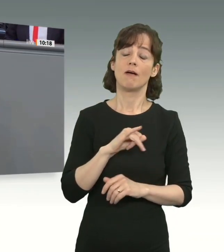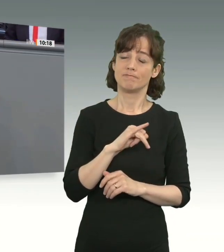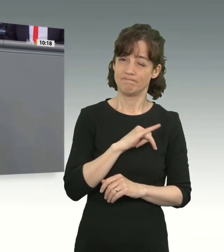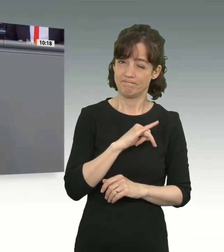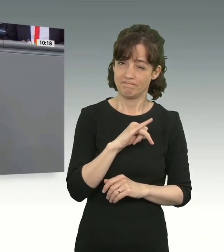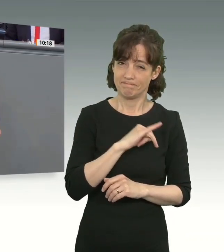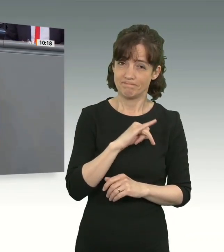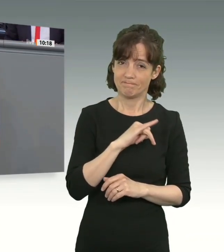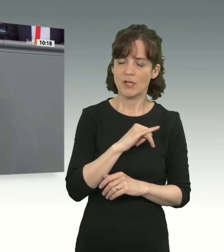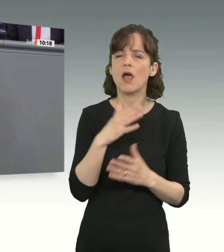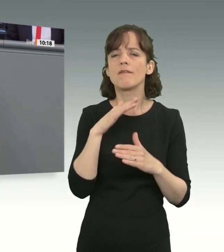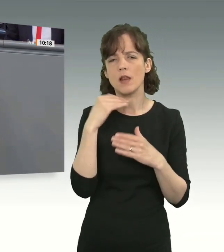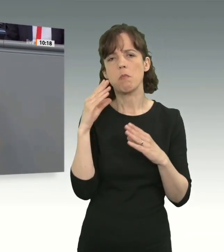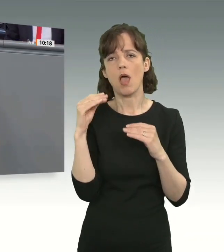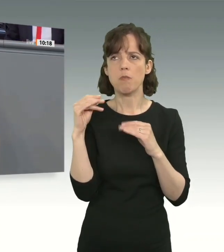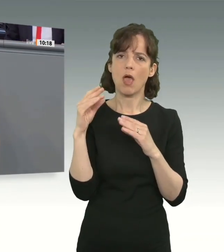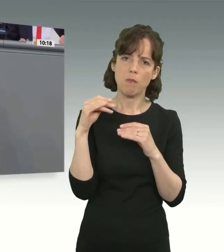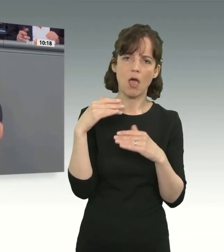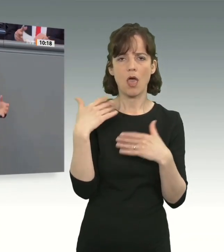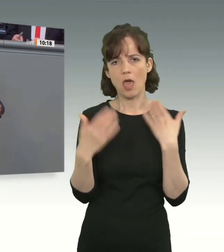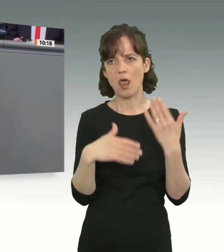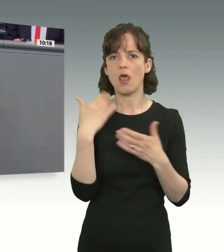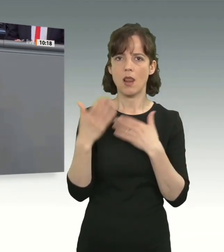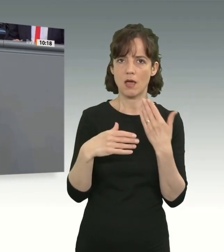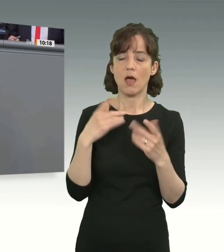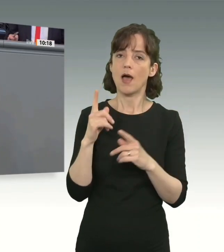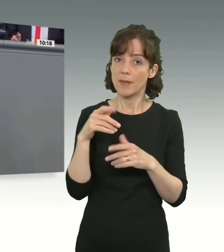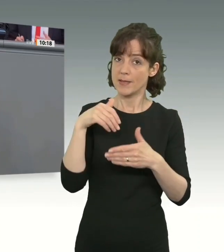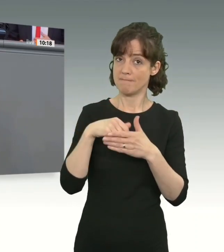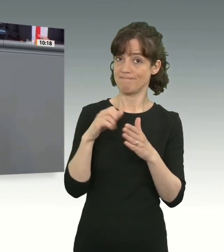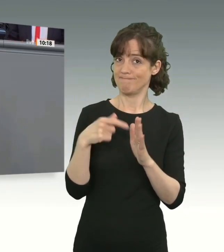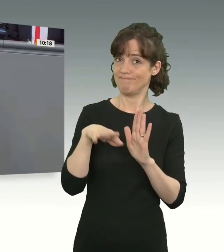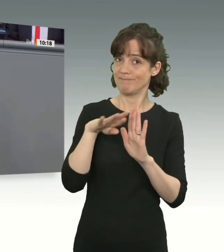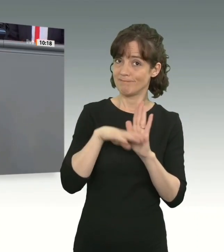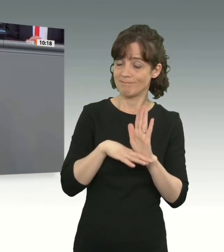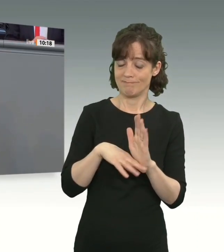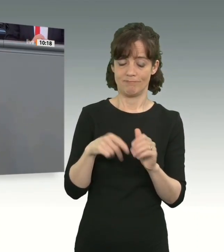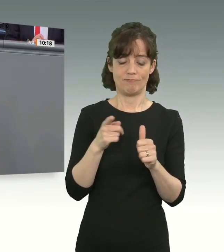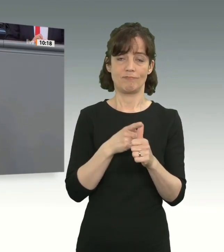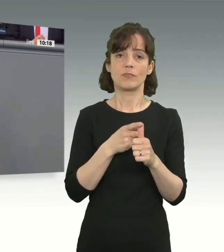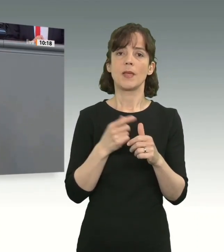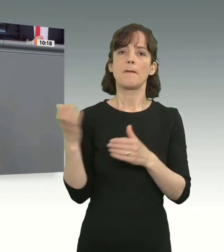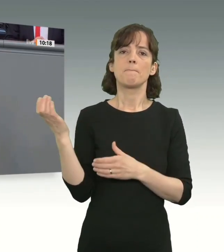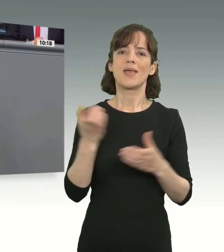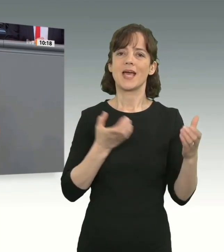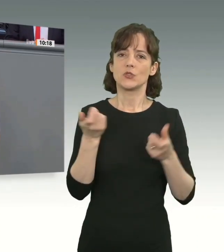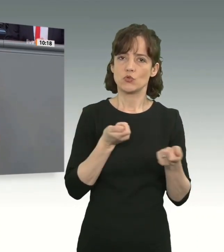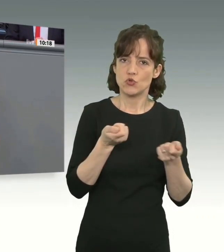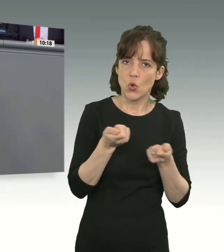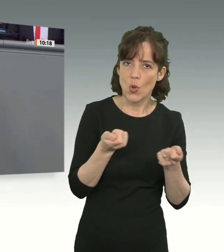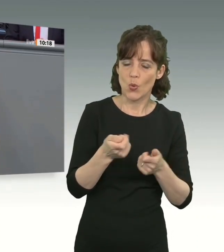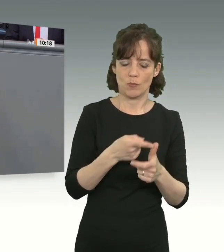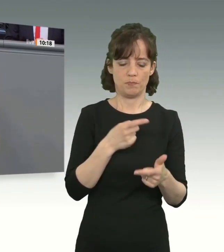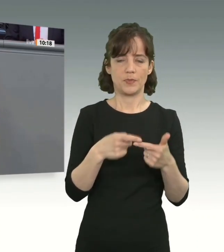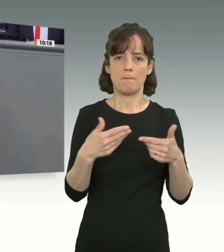Blabla sind da auch Regelungen drin oder Forderungen zur Steuerung der Migration, zur Begrenzung,